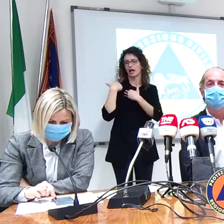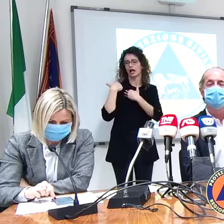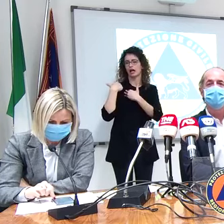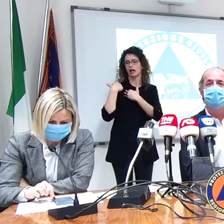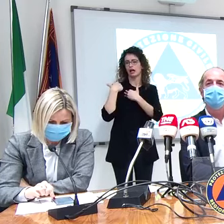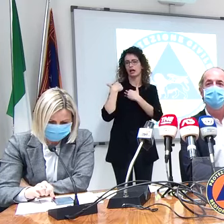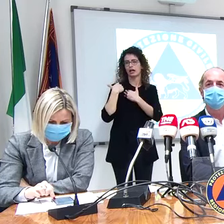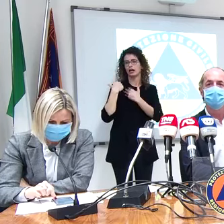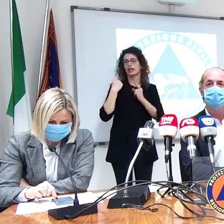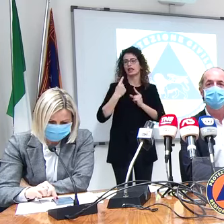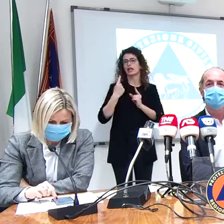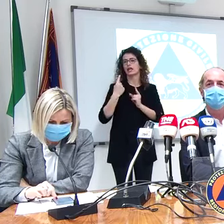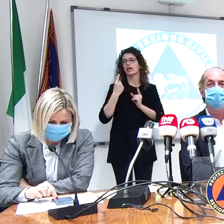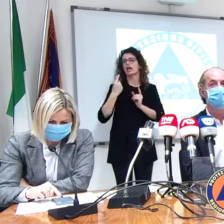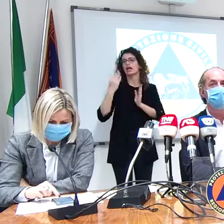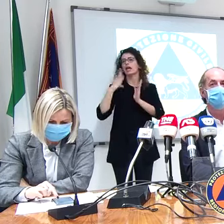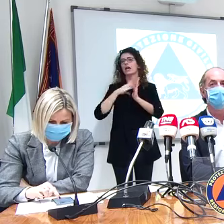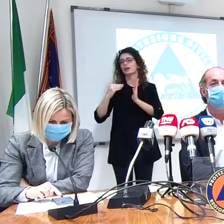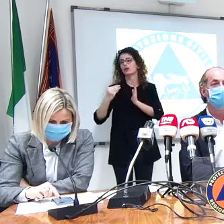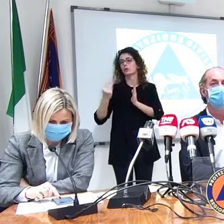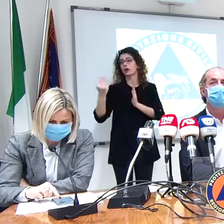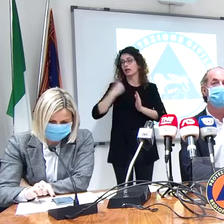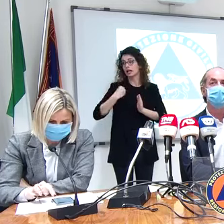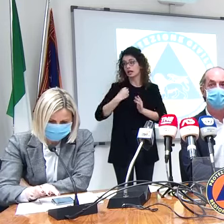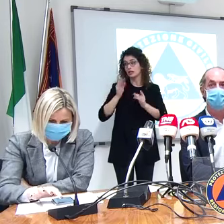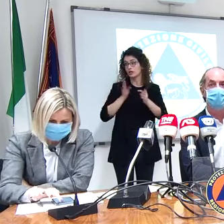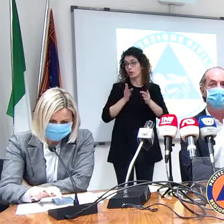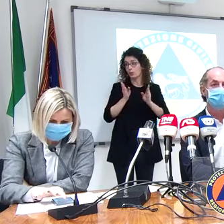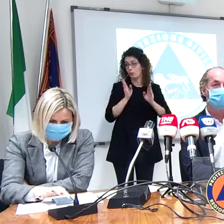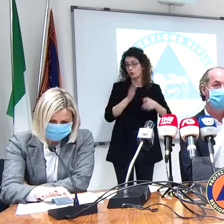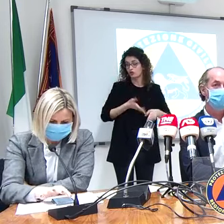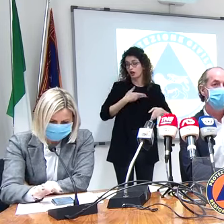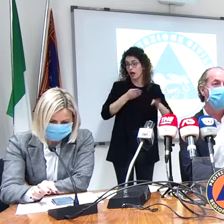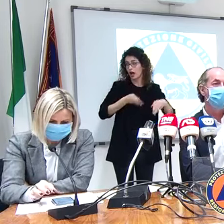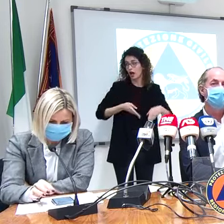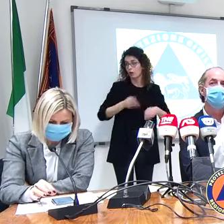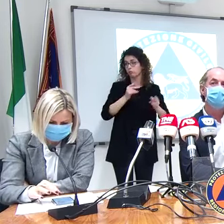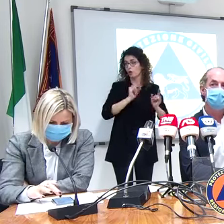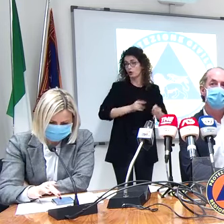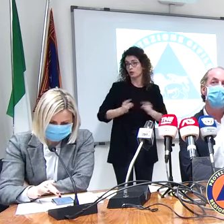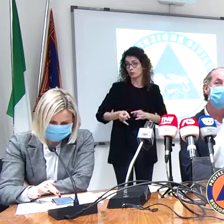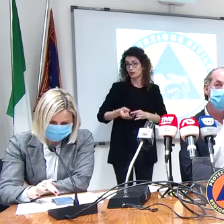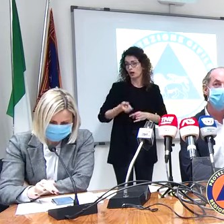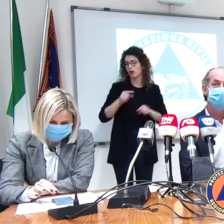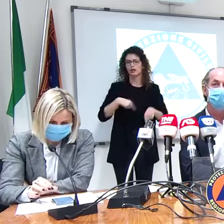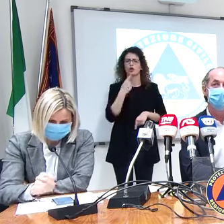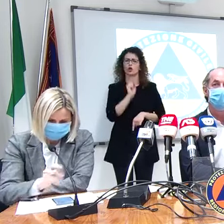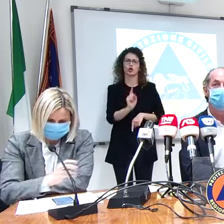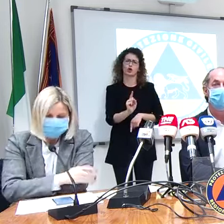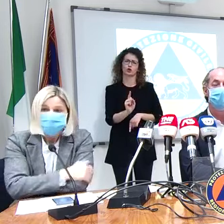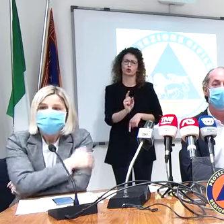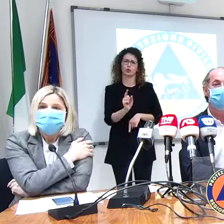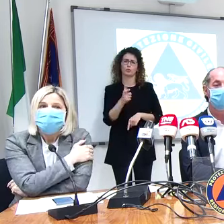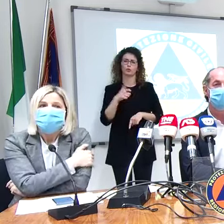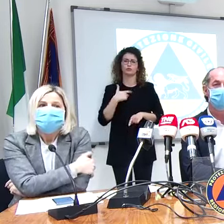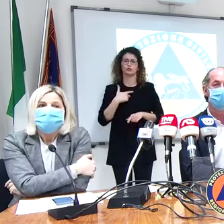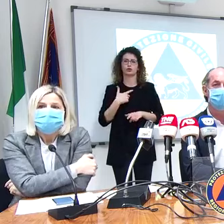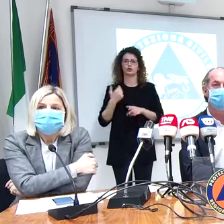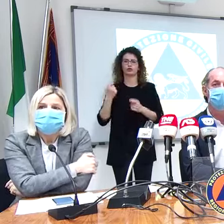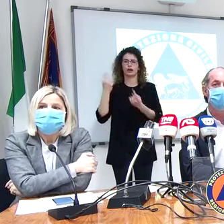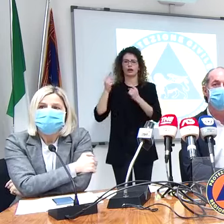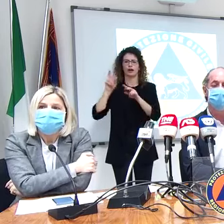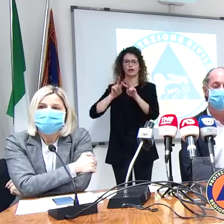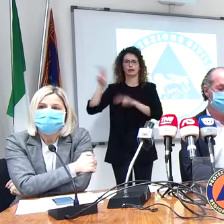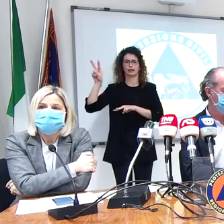se avevamo ricevuto richieste noi abbiamo detto al momento no perché c'è la cross c'è una realtà nazionale che è smista ok le richieste quindi al